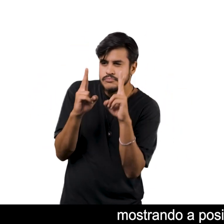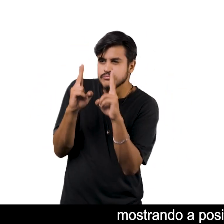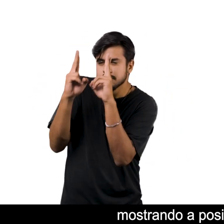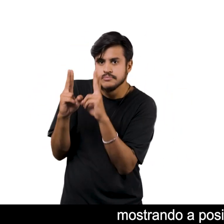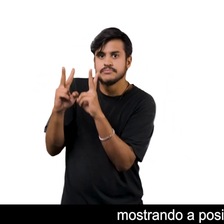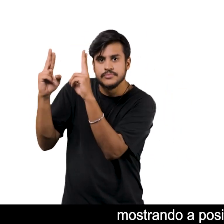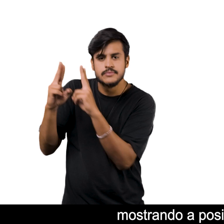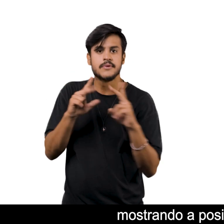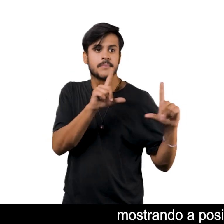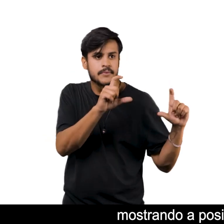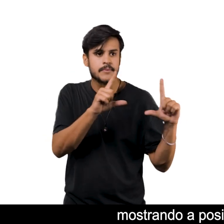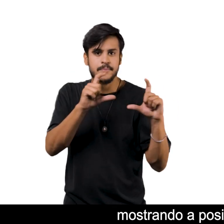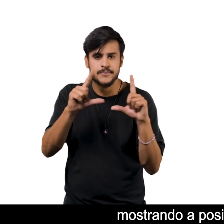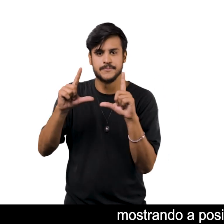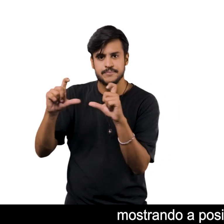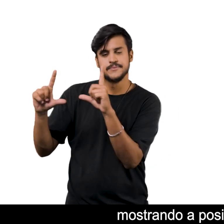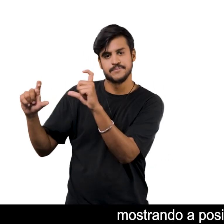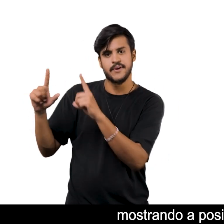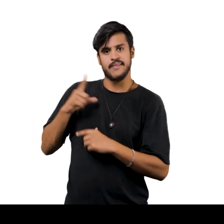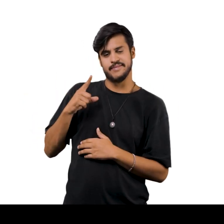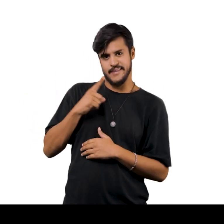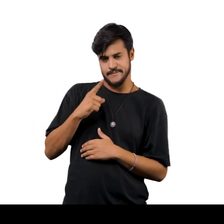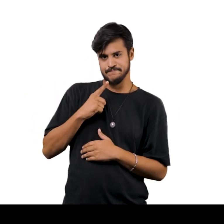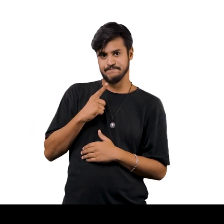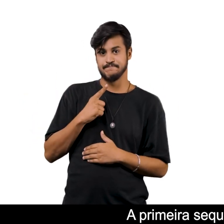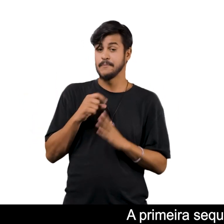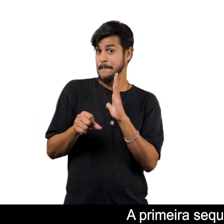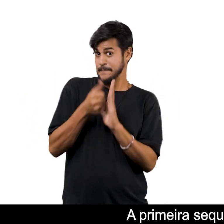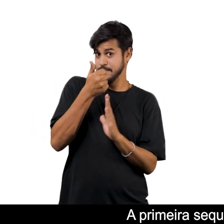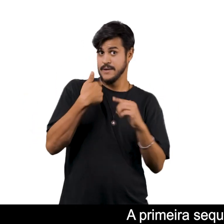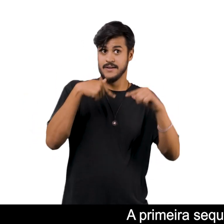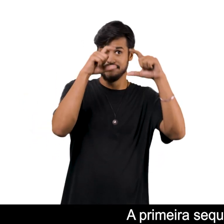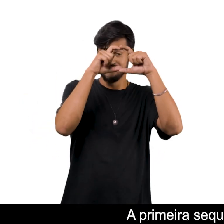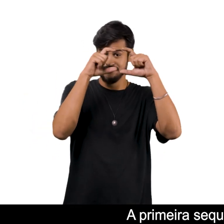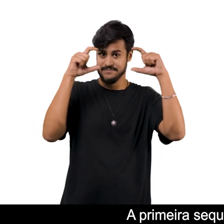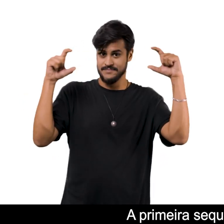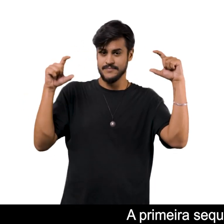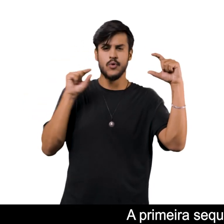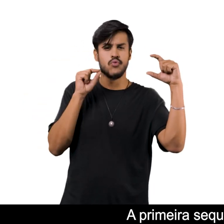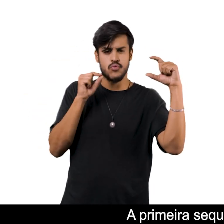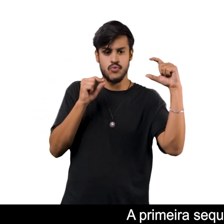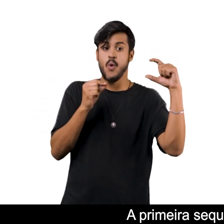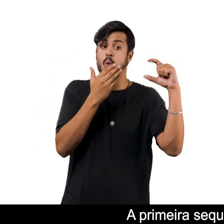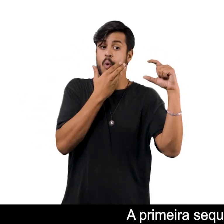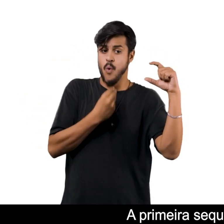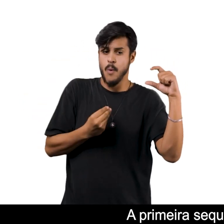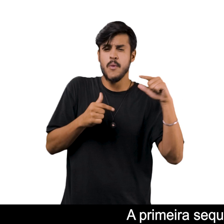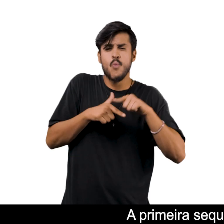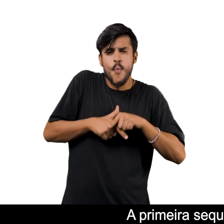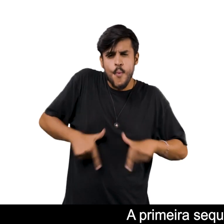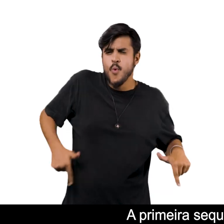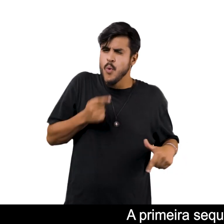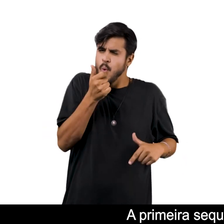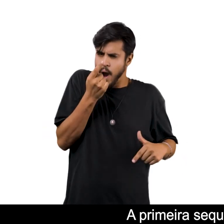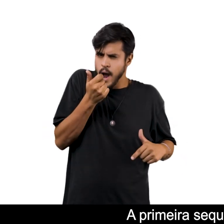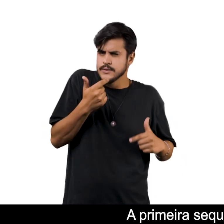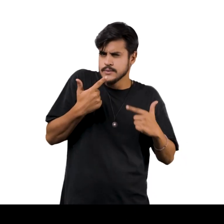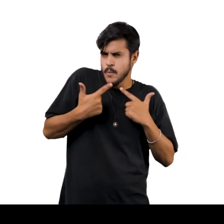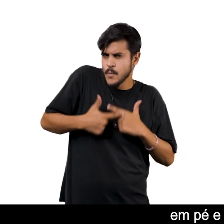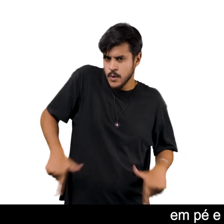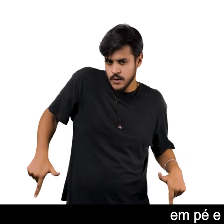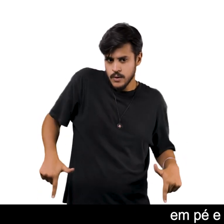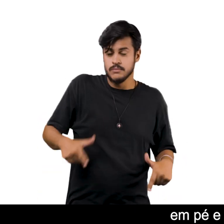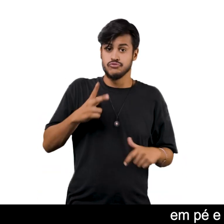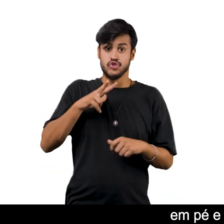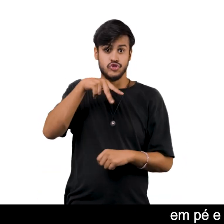movimentos sucessivos enquanto pula A primeira sequência Em cima Traz um homem seminu